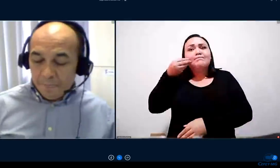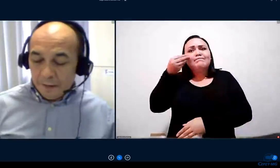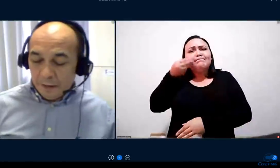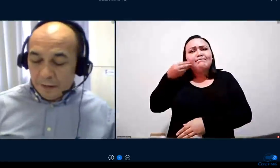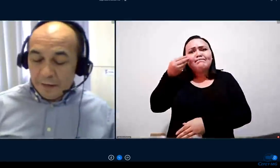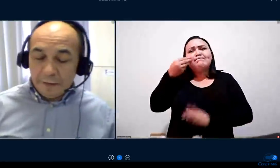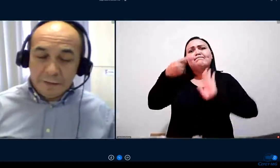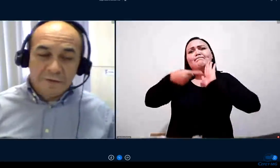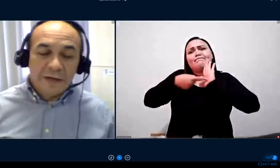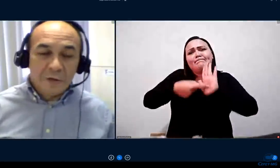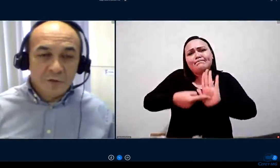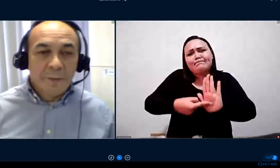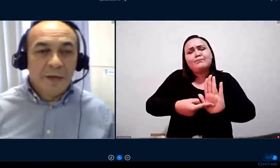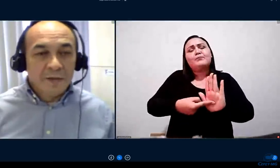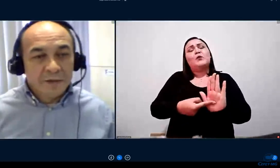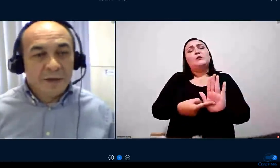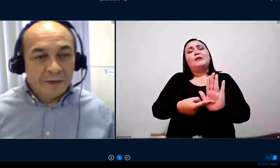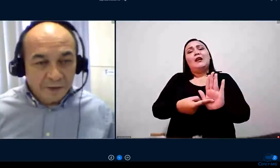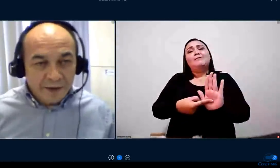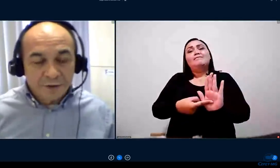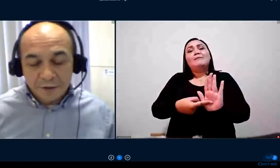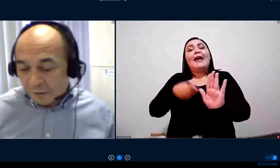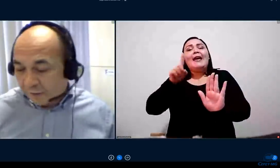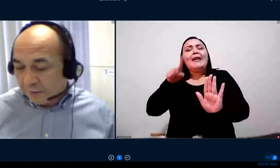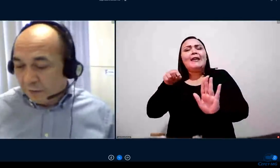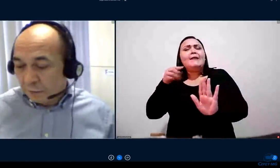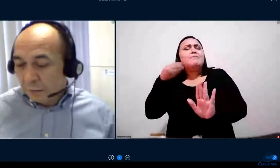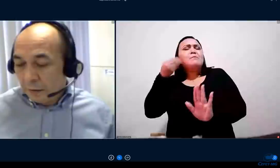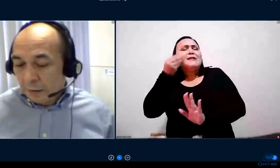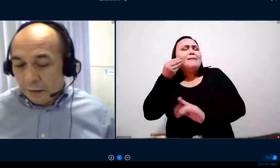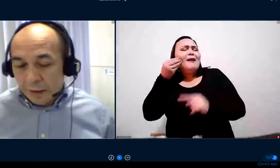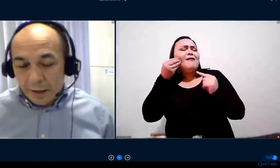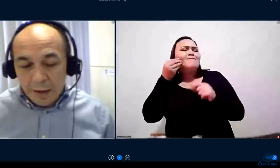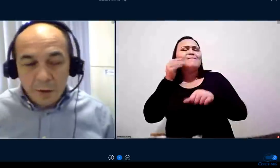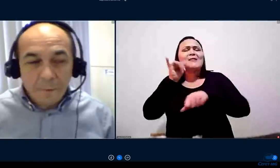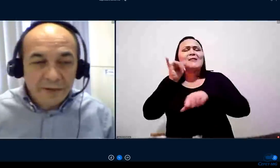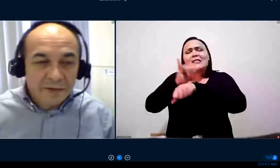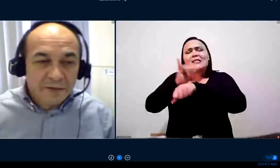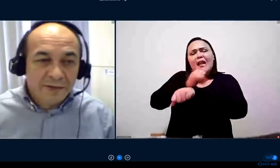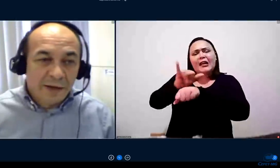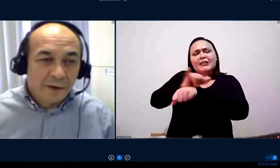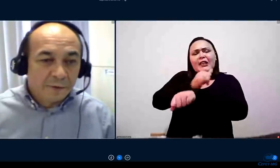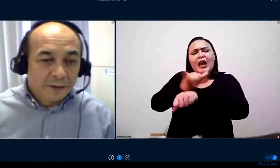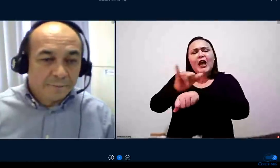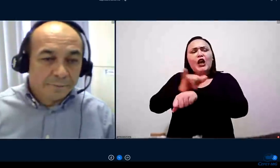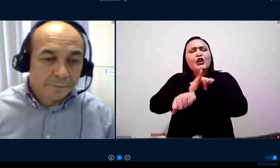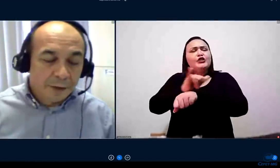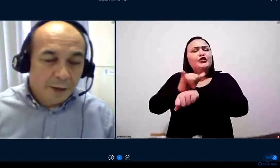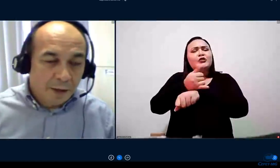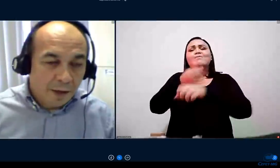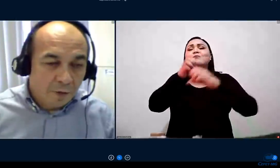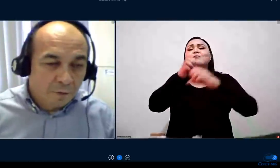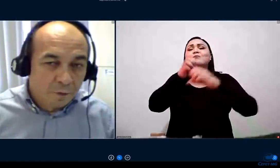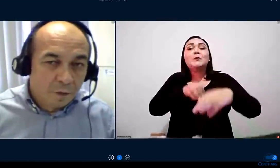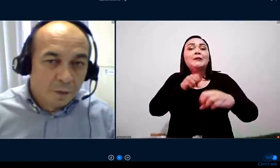de, na verdade, uma experiência estratégica de ensino não presencial, né. Eu vou